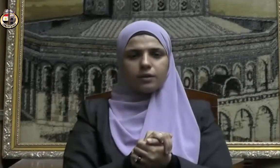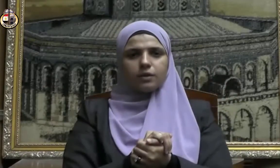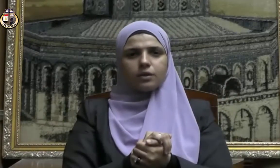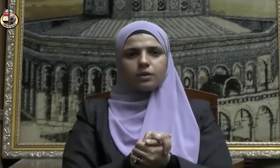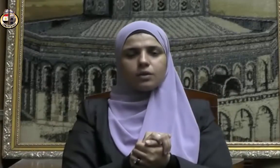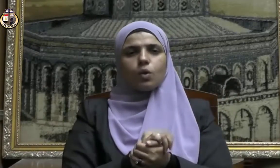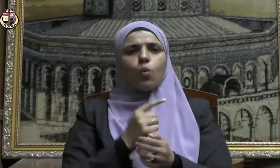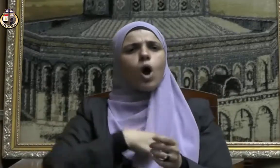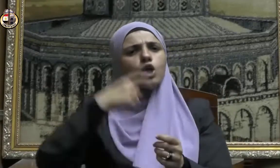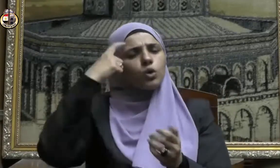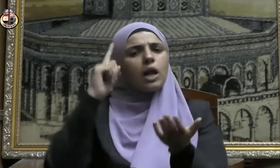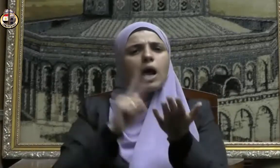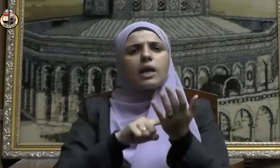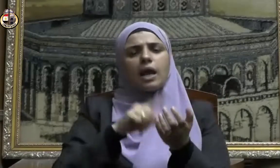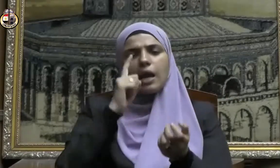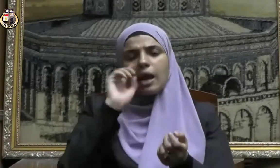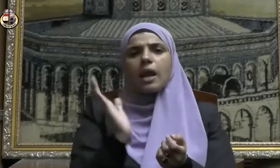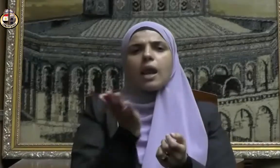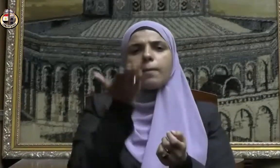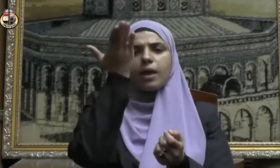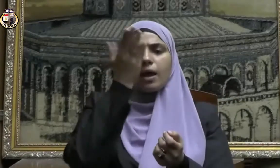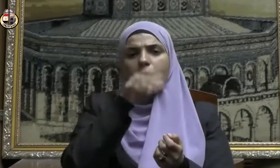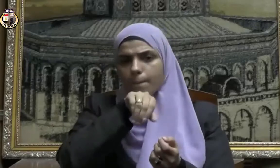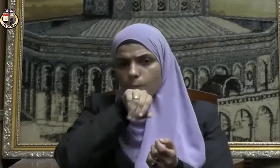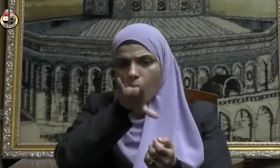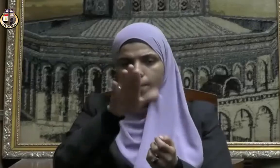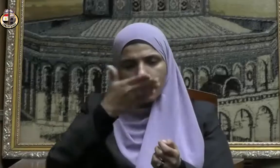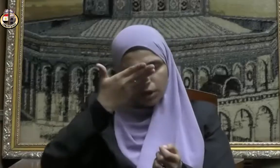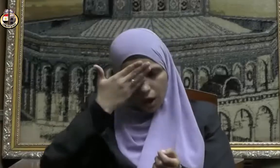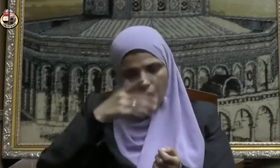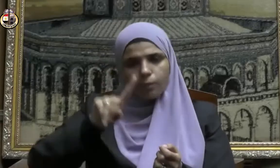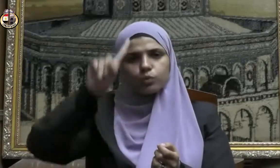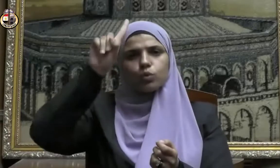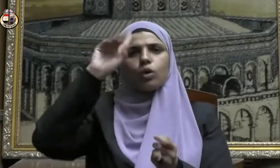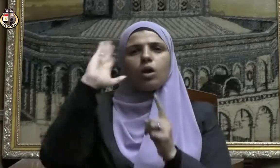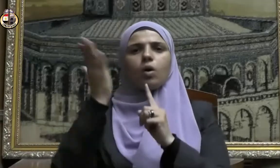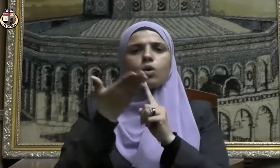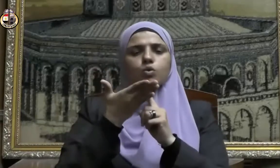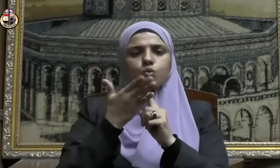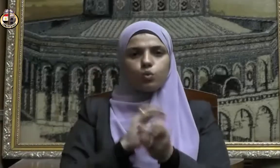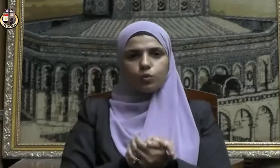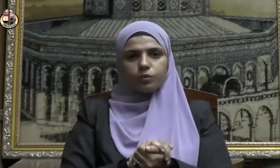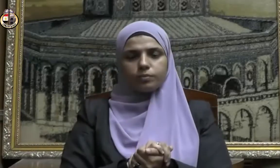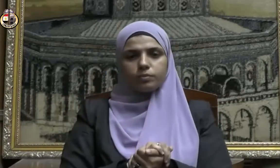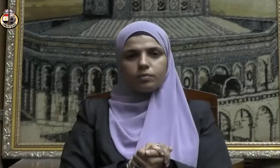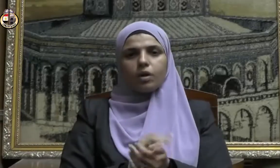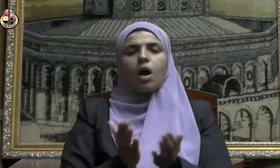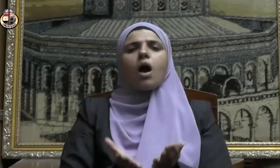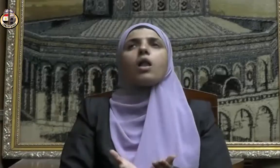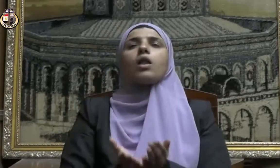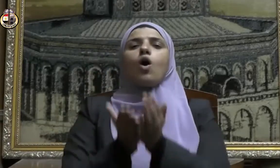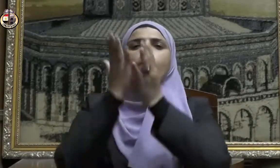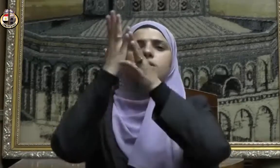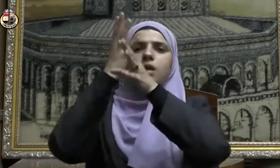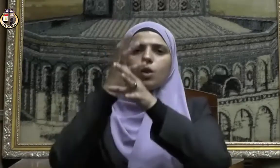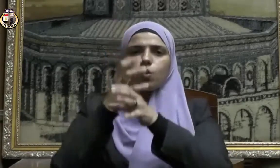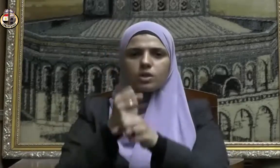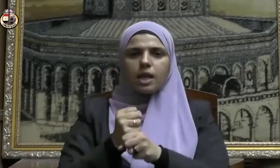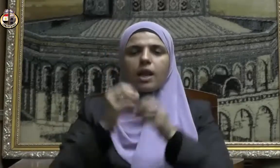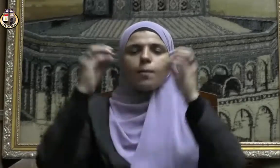وأشهد أن سيدنا ونبينا محمدا عبده ورسوله اللهم صل